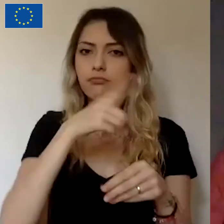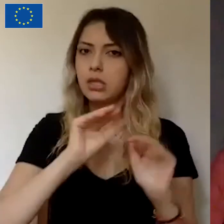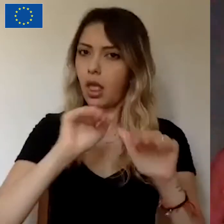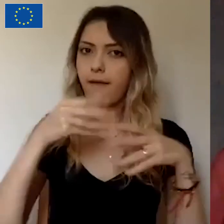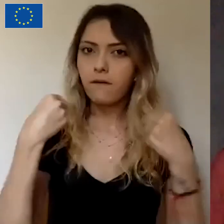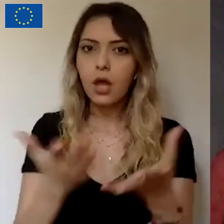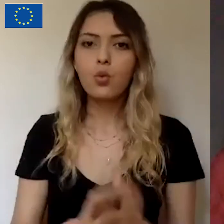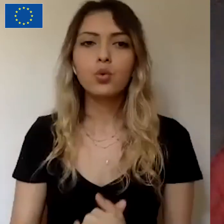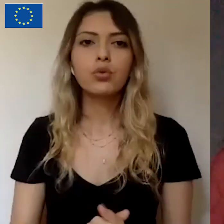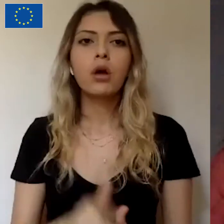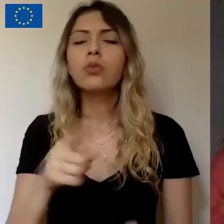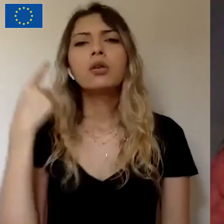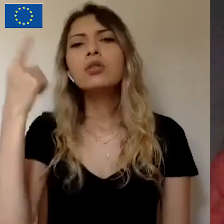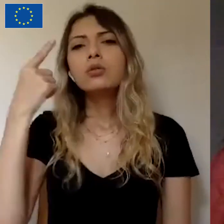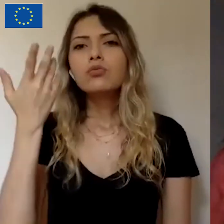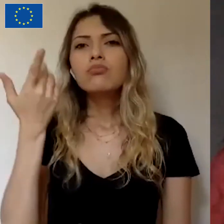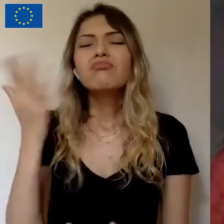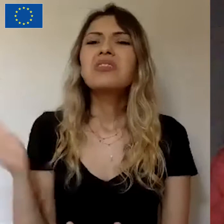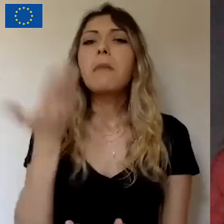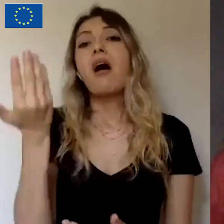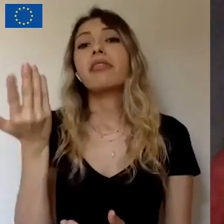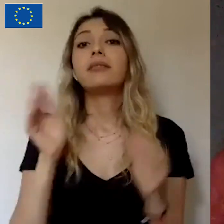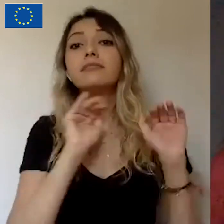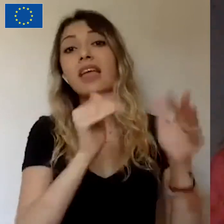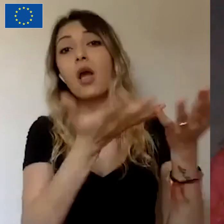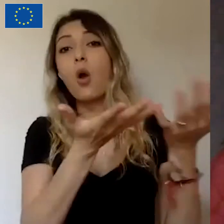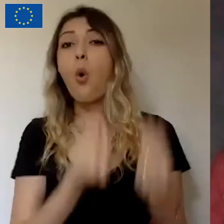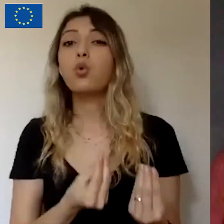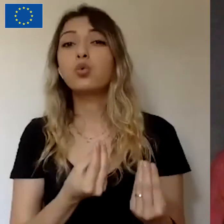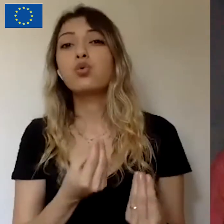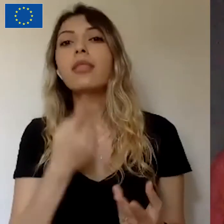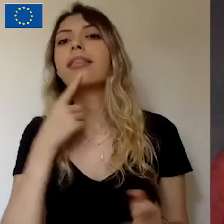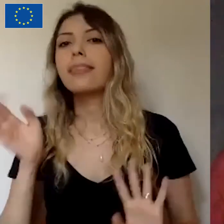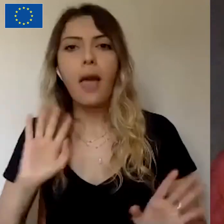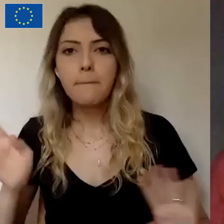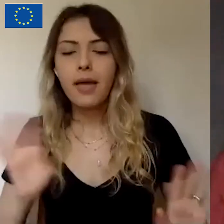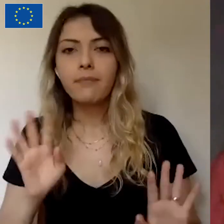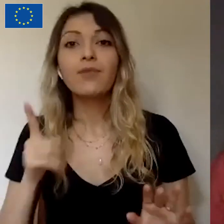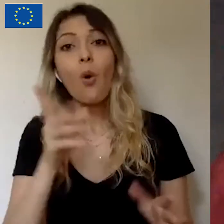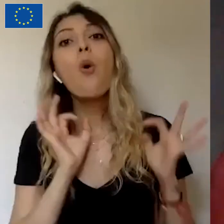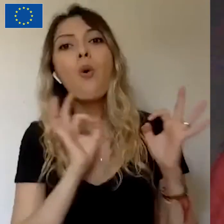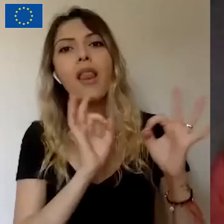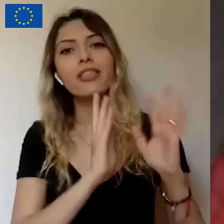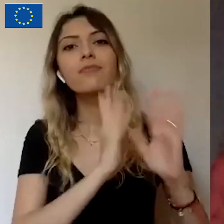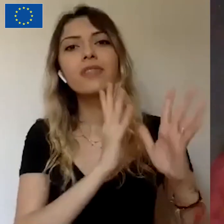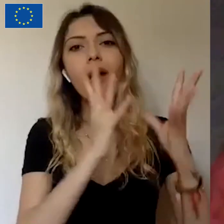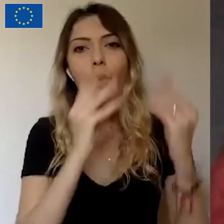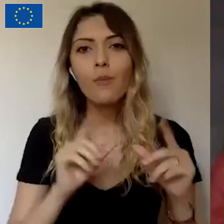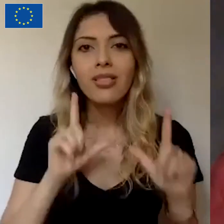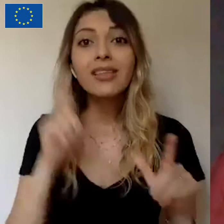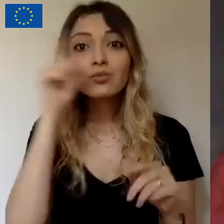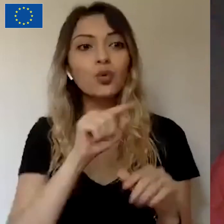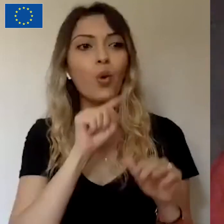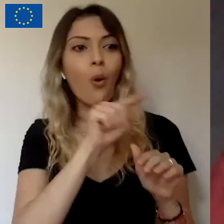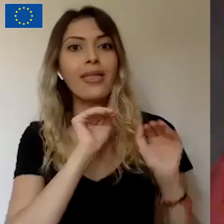diye düşünmeyin, nasıl olsa destek oldular diye düşünmeyin. O iletişim devamlılığı, bu bahsettiğim destekçinin de çevresinde konuşması